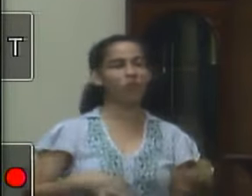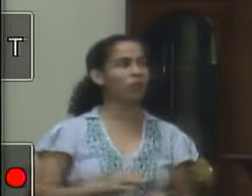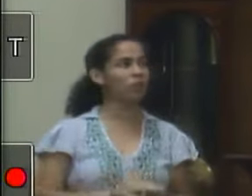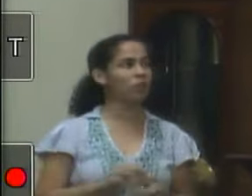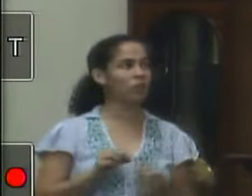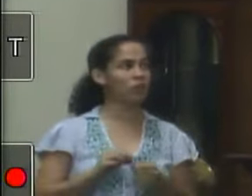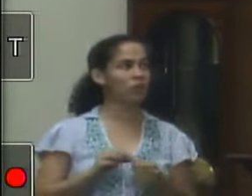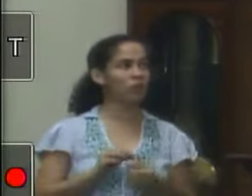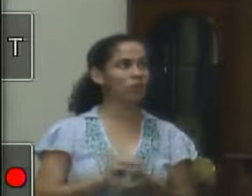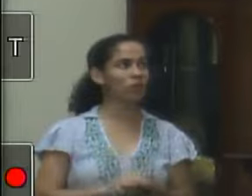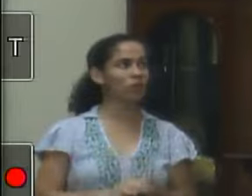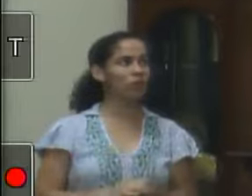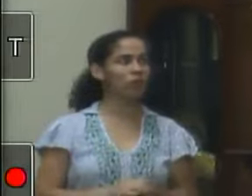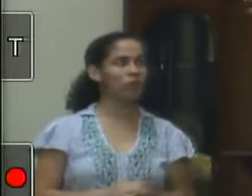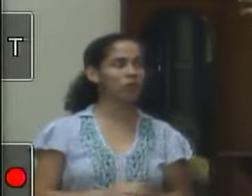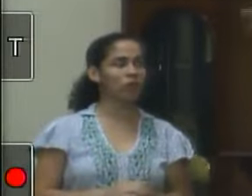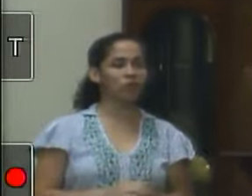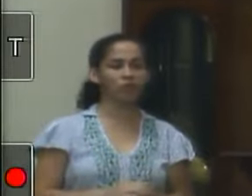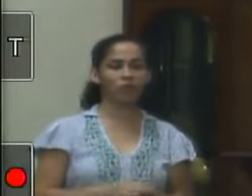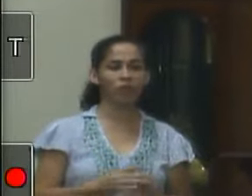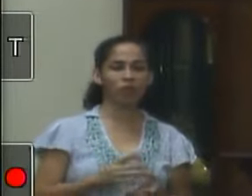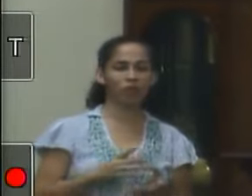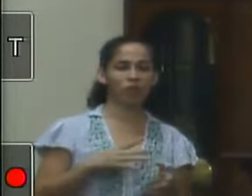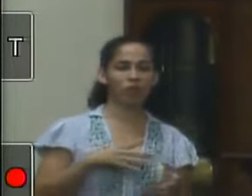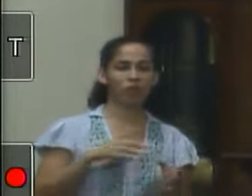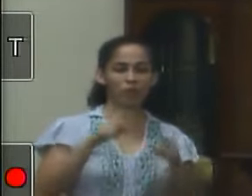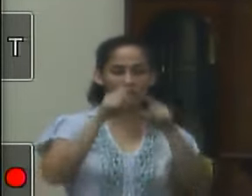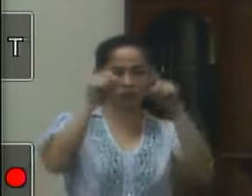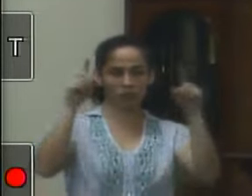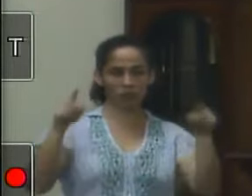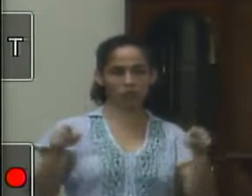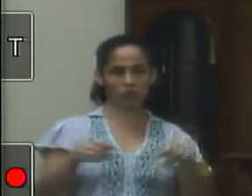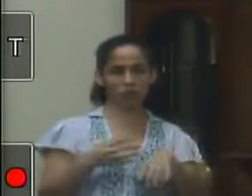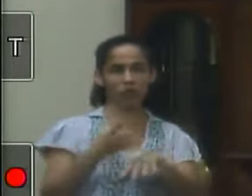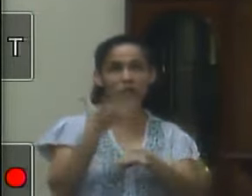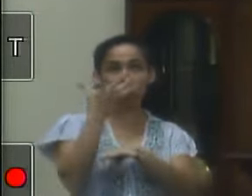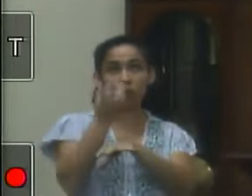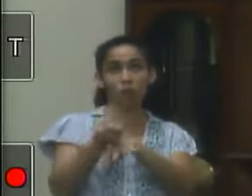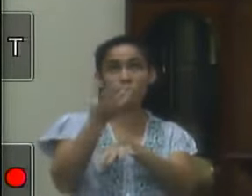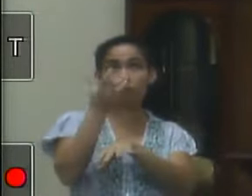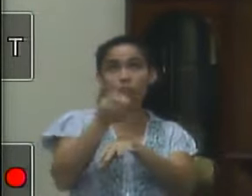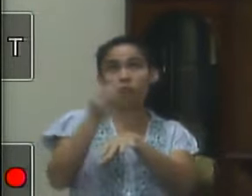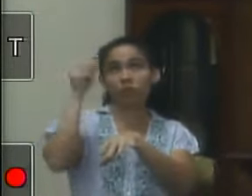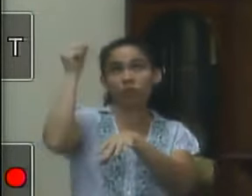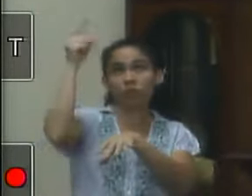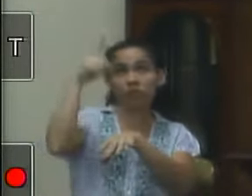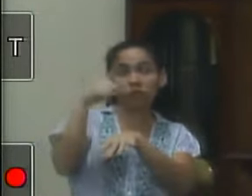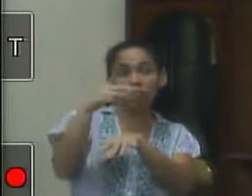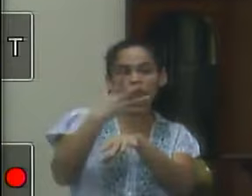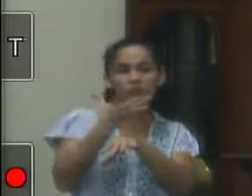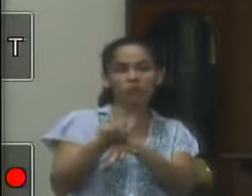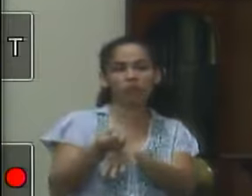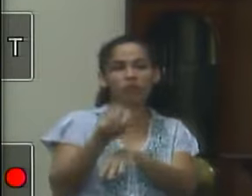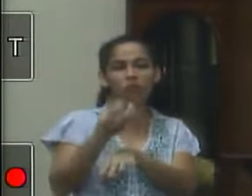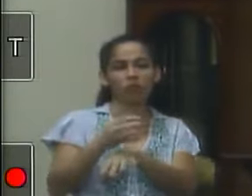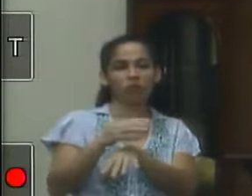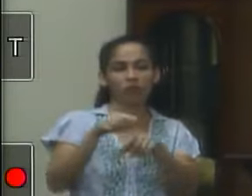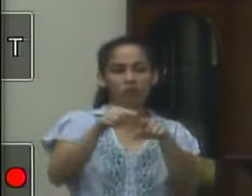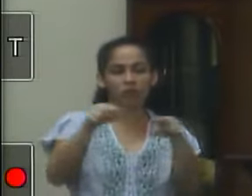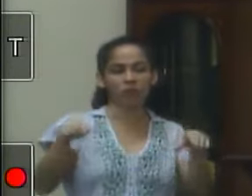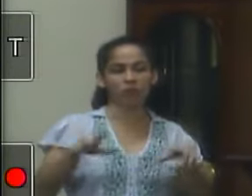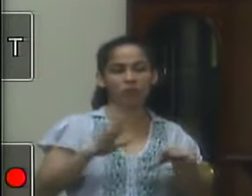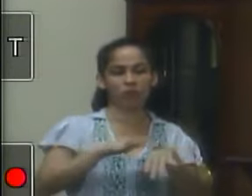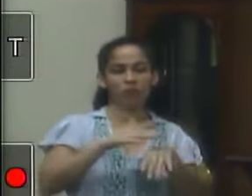que vão fazer uma captação de placas de energia solar, e mais de 50%